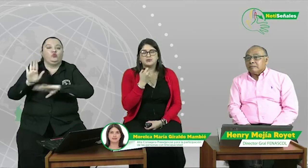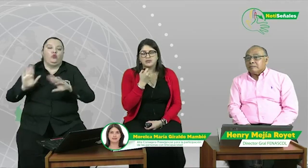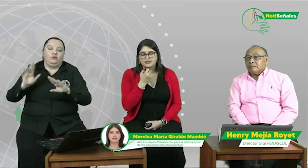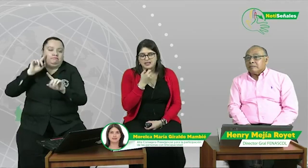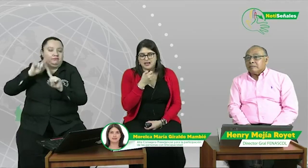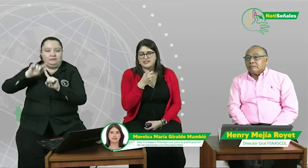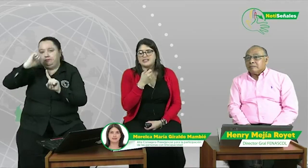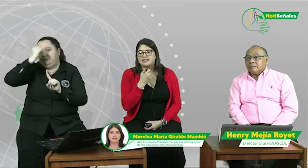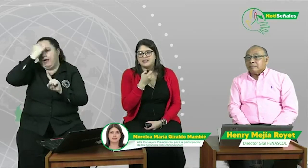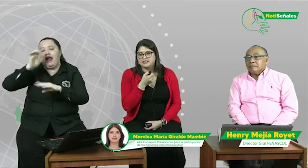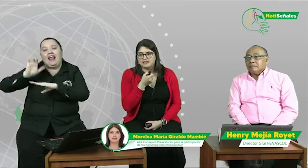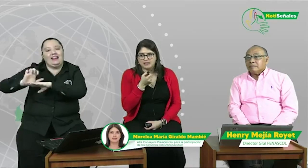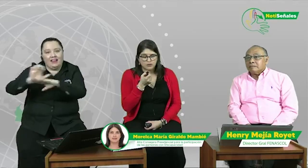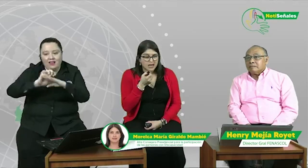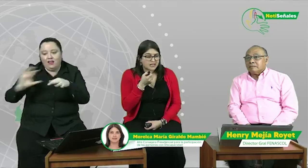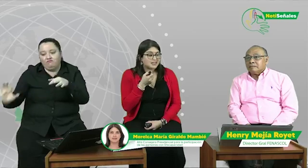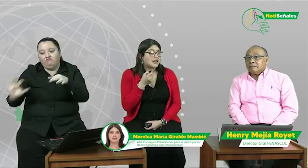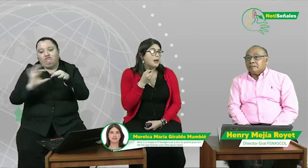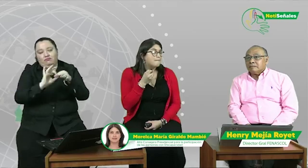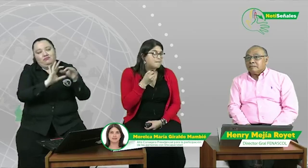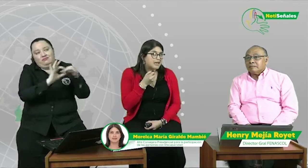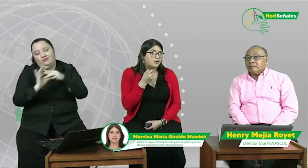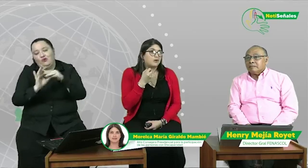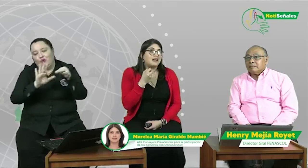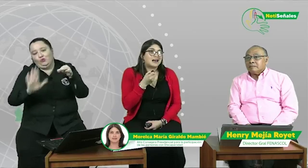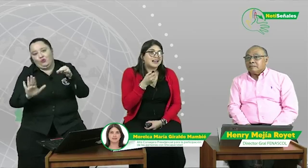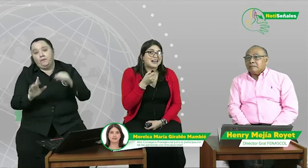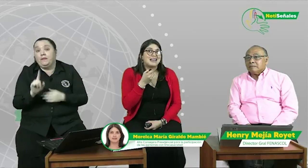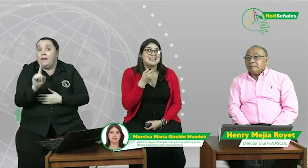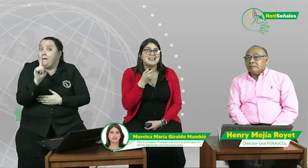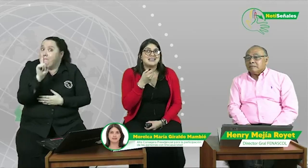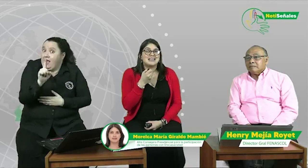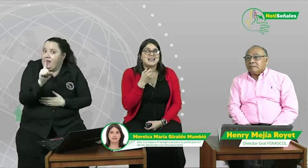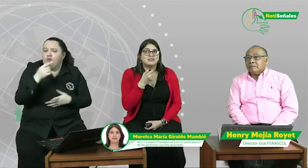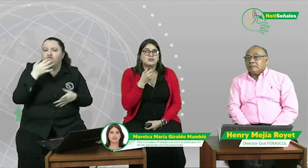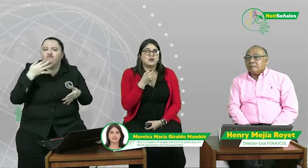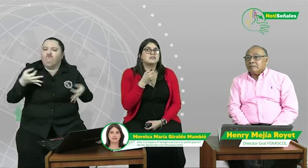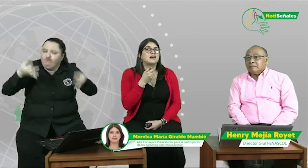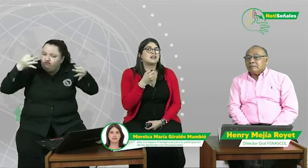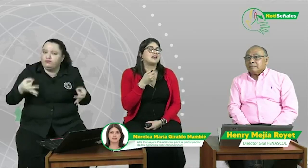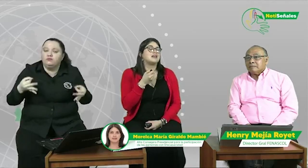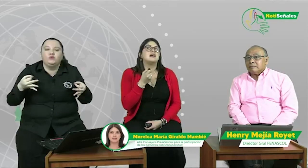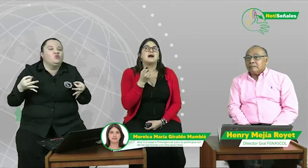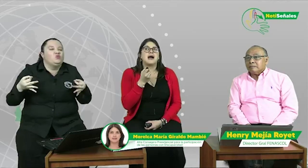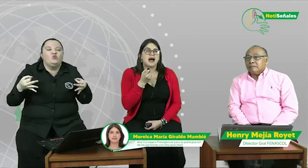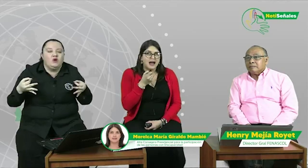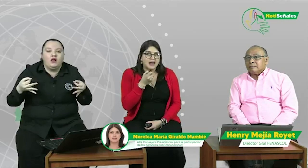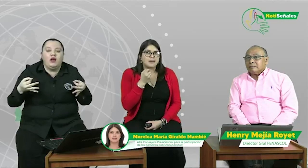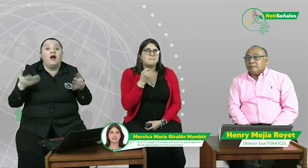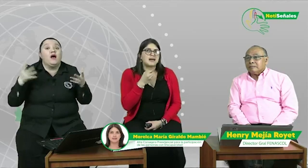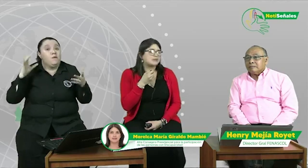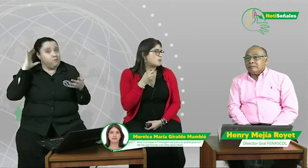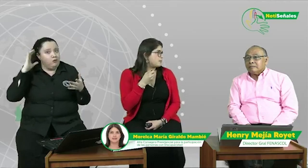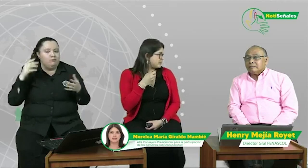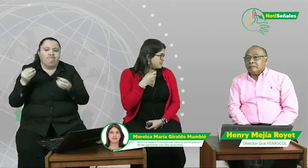entidades adscritas y vinculadas, pero la realidad de esto es que aquí hay más competencias,